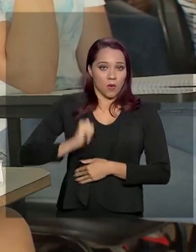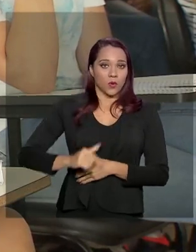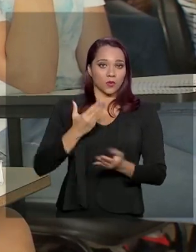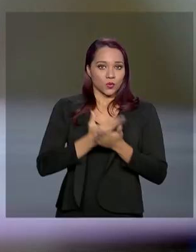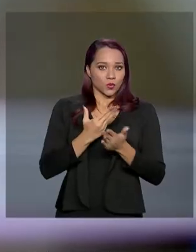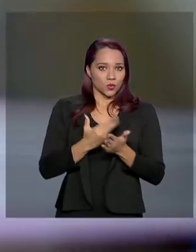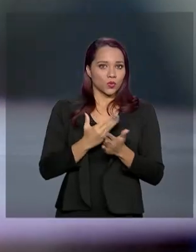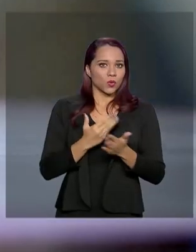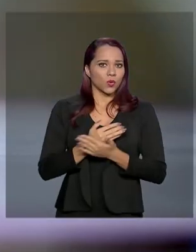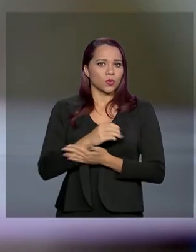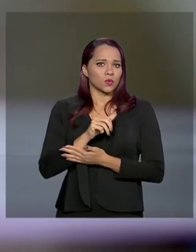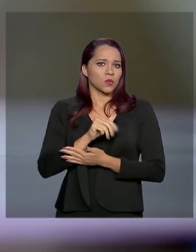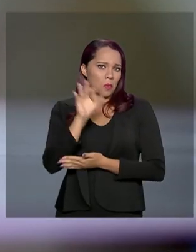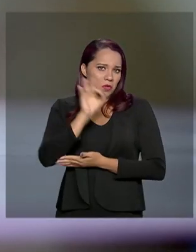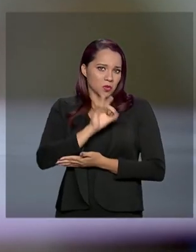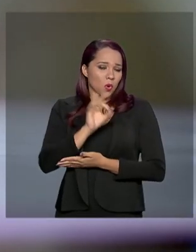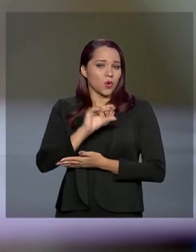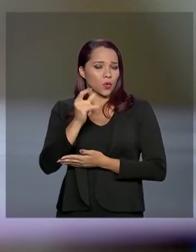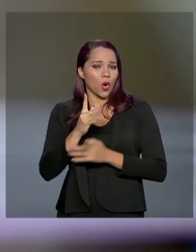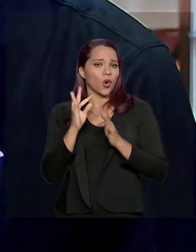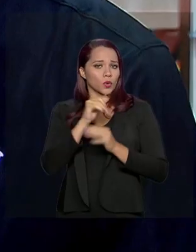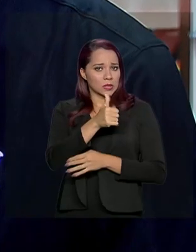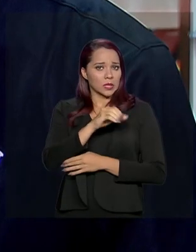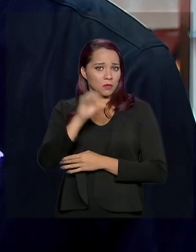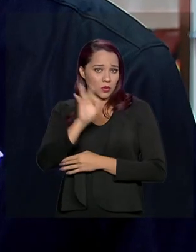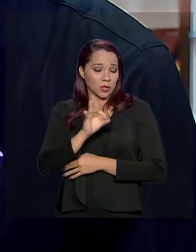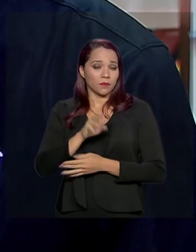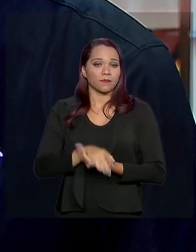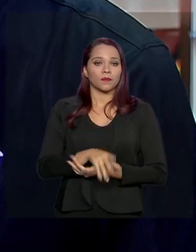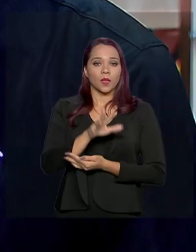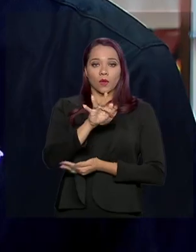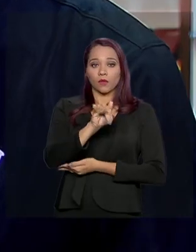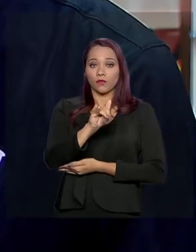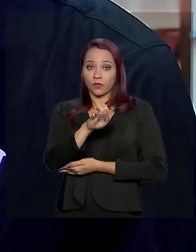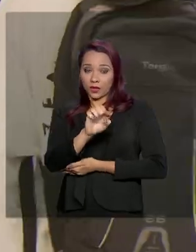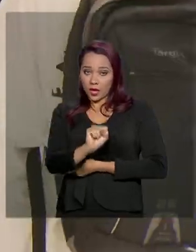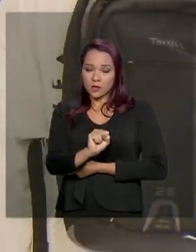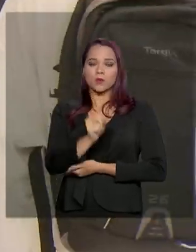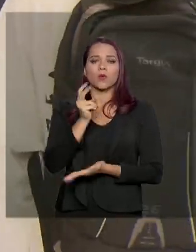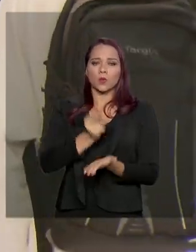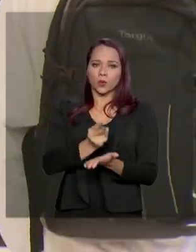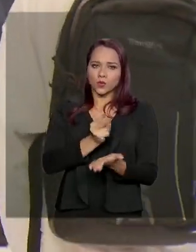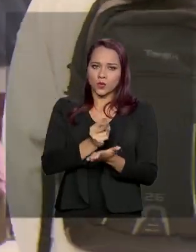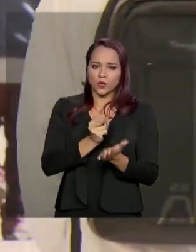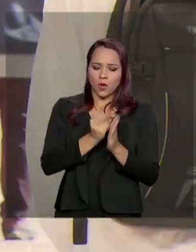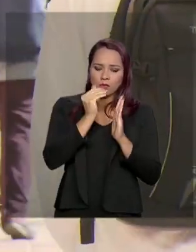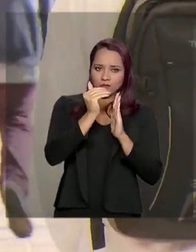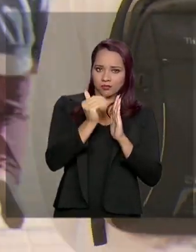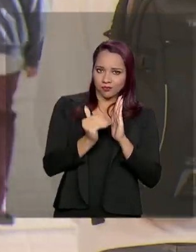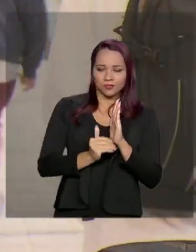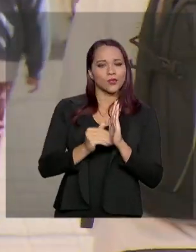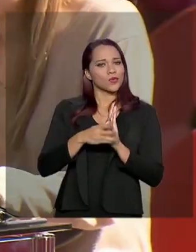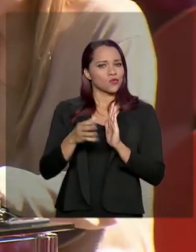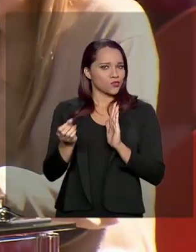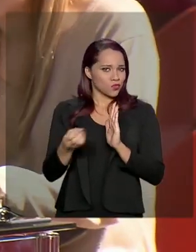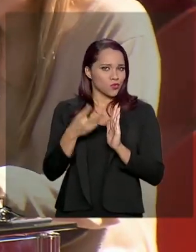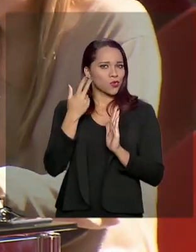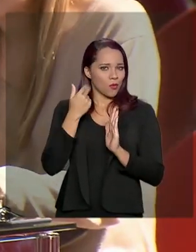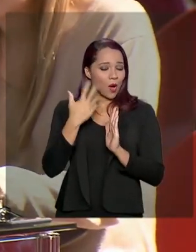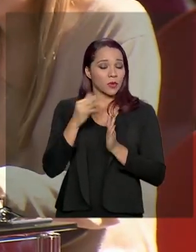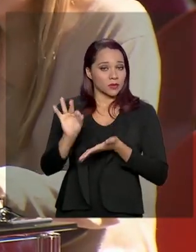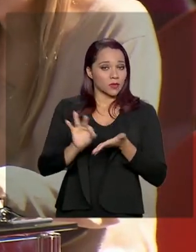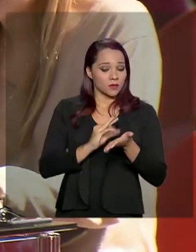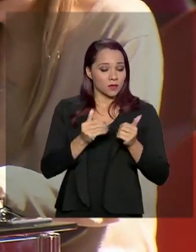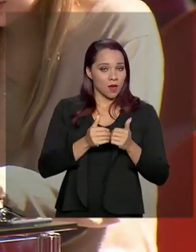parciais. Já o FIES, o Fundo de Financiamento Estudantil, permanece com o cronograma atual. As inscrições